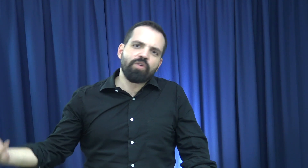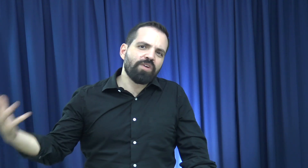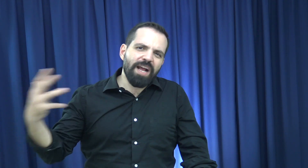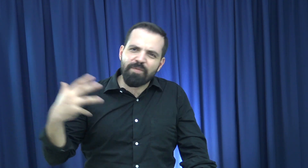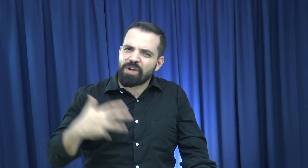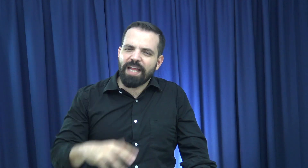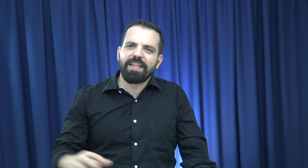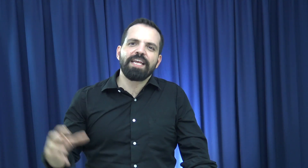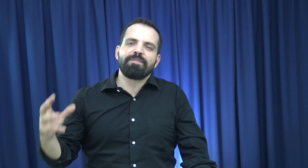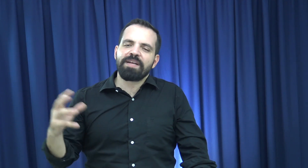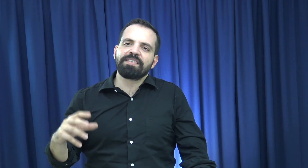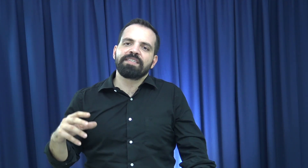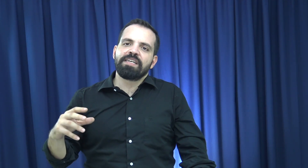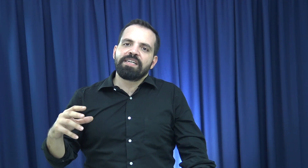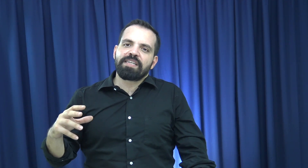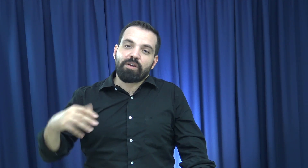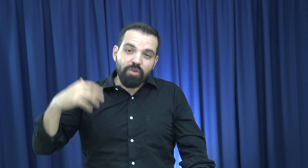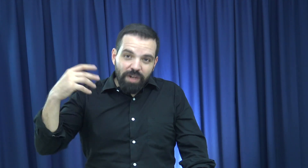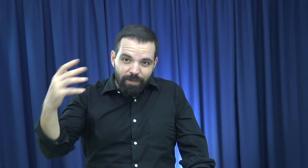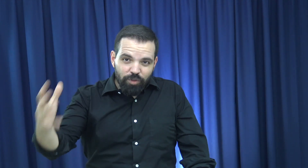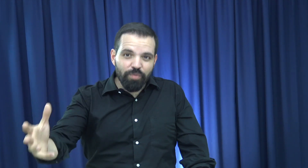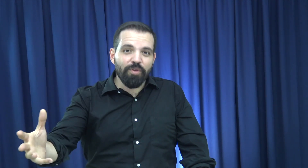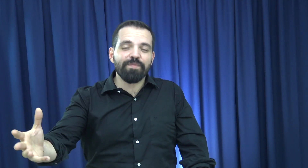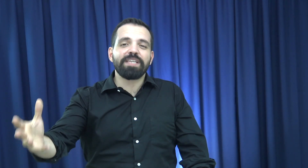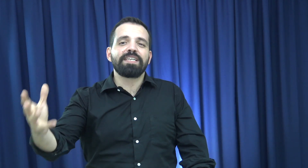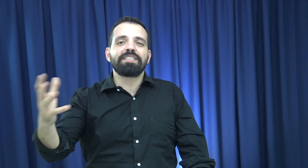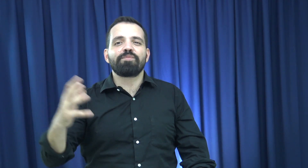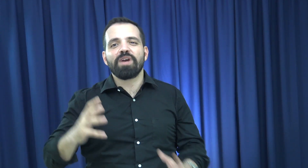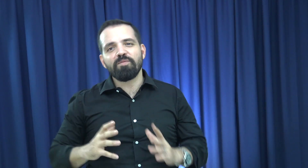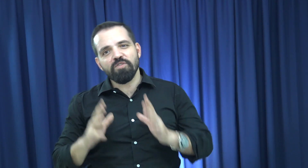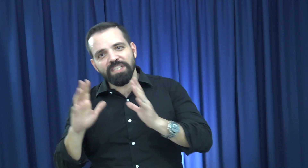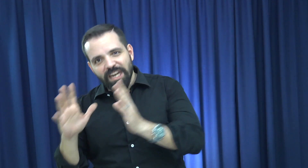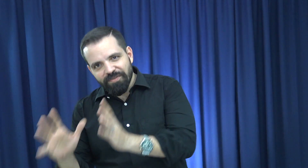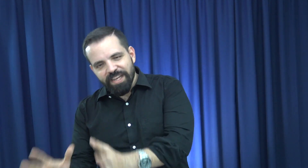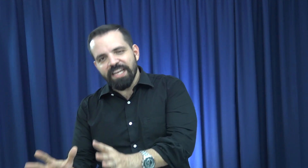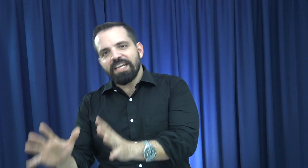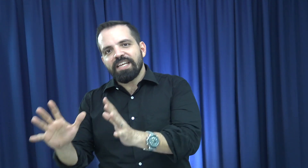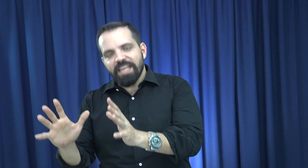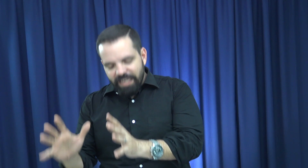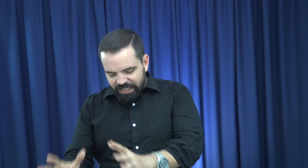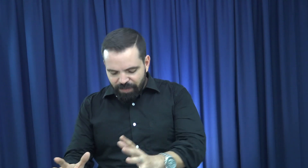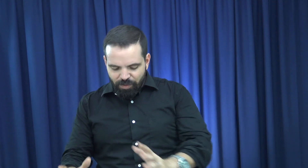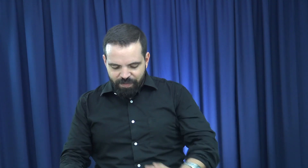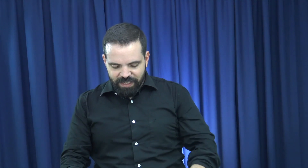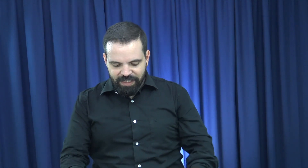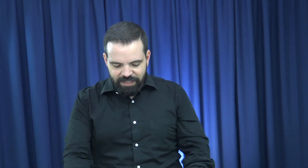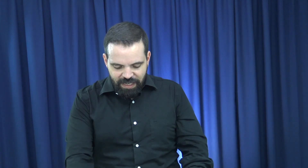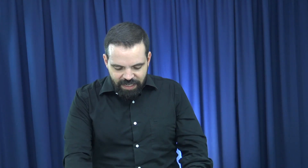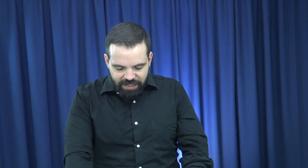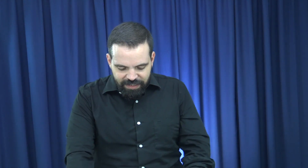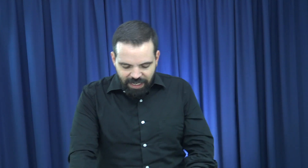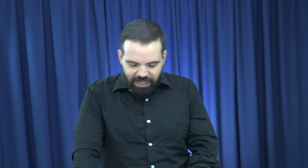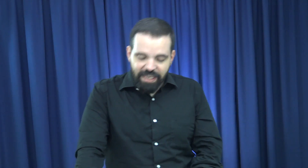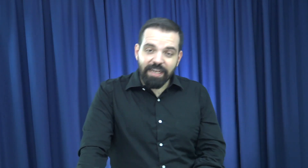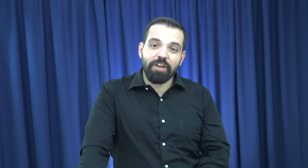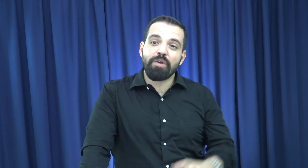conozcamos cada día más. Que conozcamos sus promesas y pongamos nuestra fe en esas promesas. Se requiere que lo